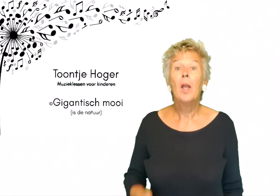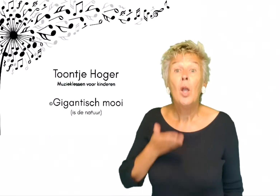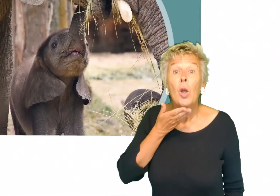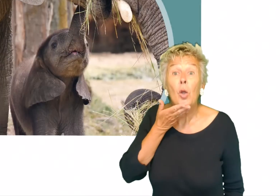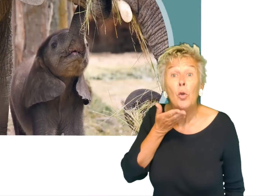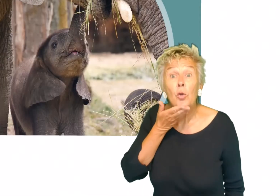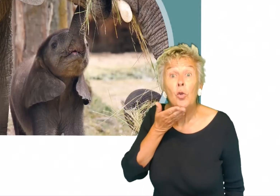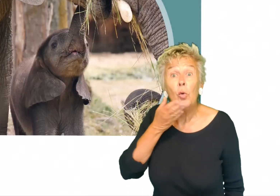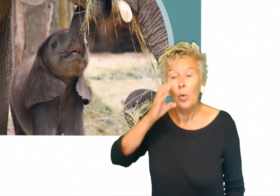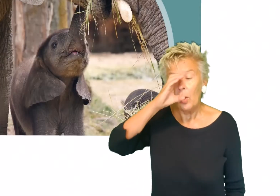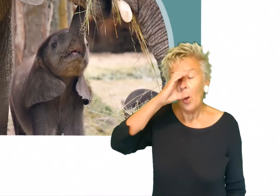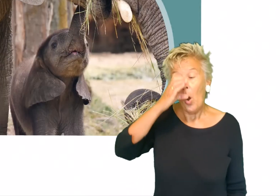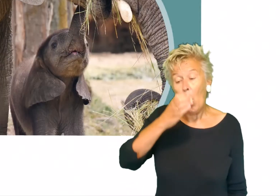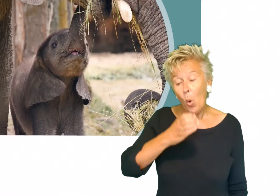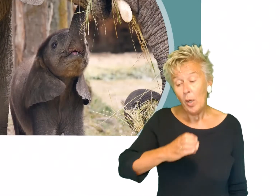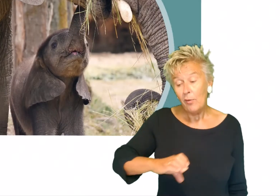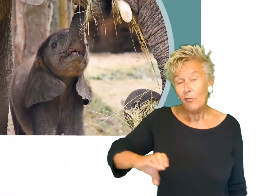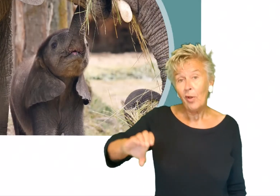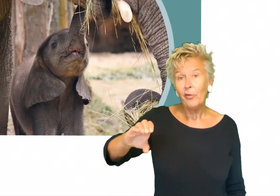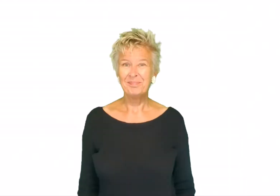Een jonge olifant,